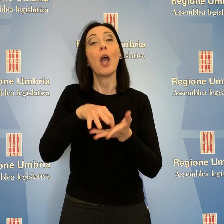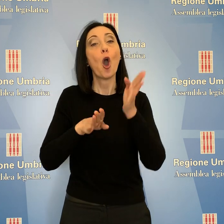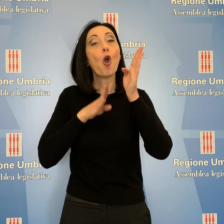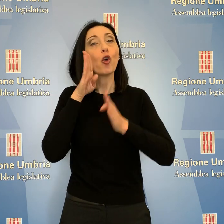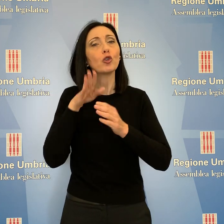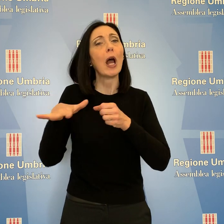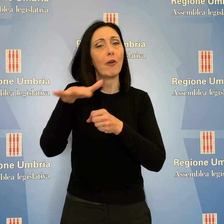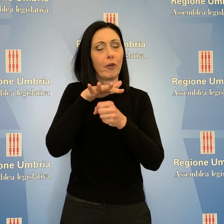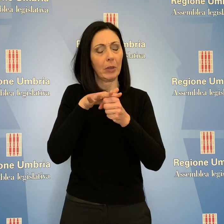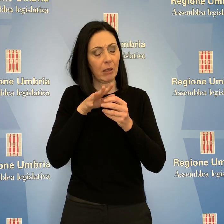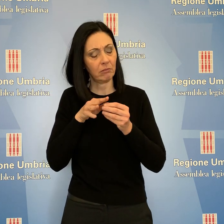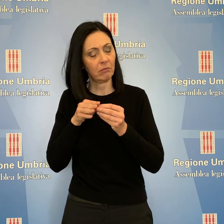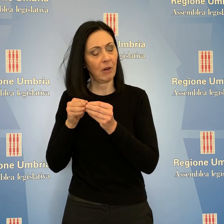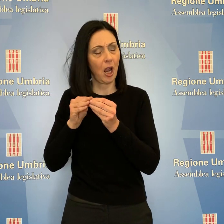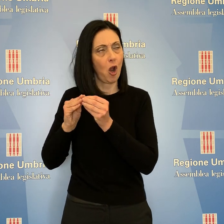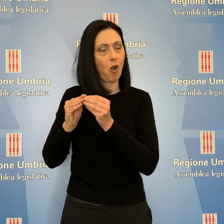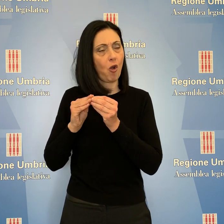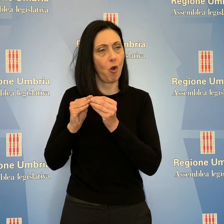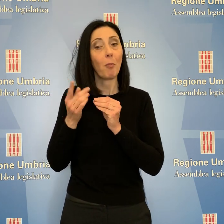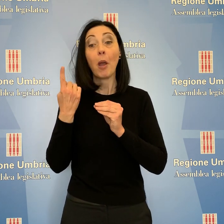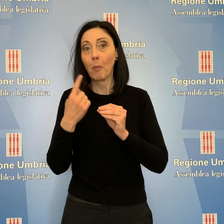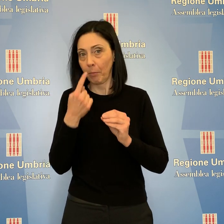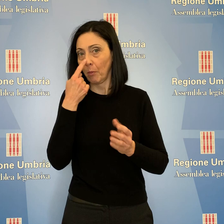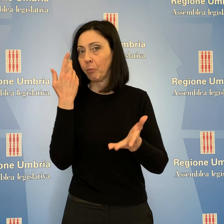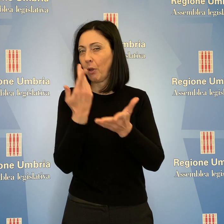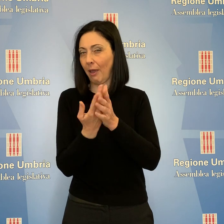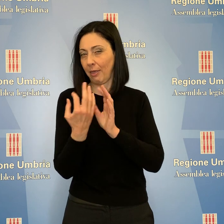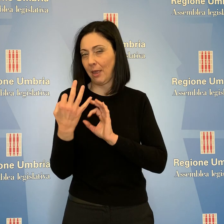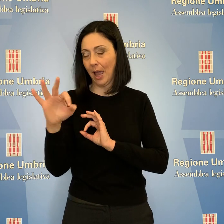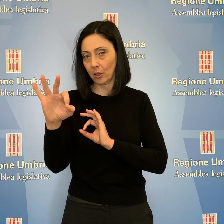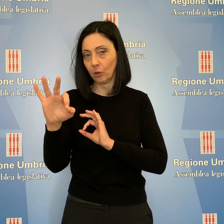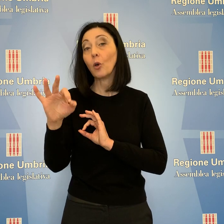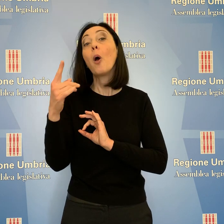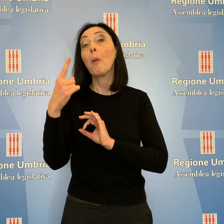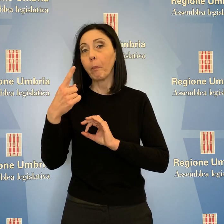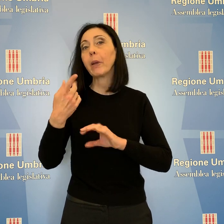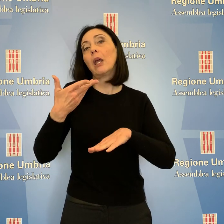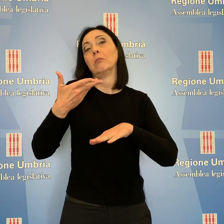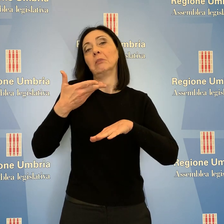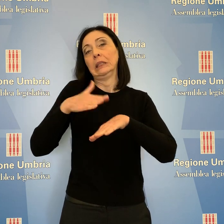con l'obiettivo di renderli più efficienti e consentire una ottimizzazione delle prestazioni.